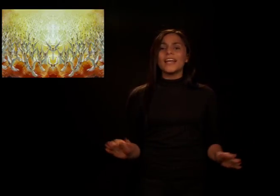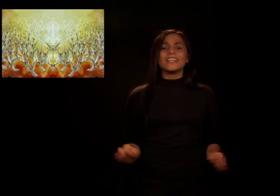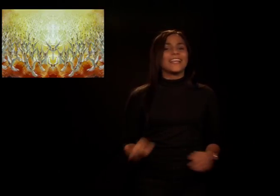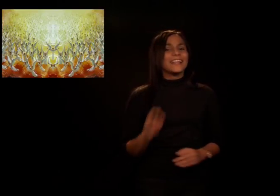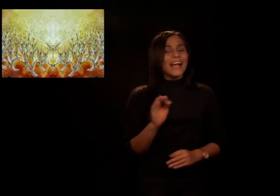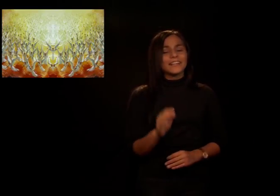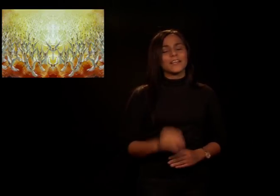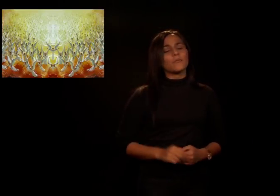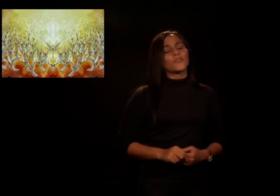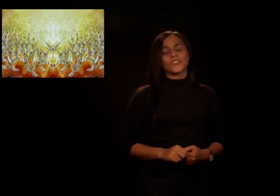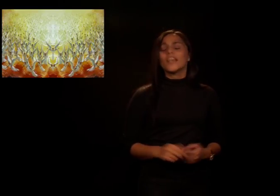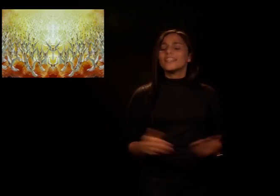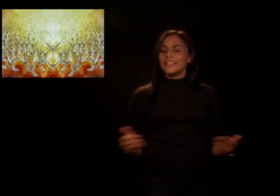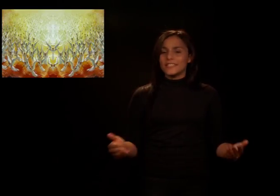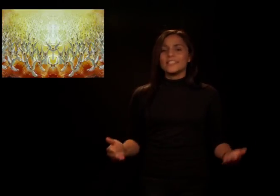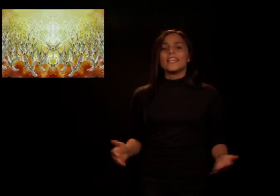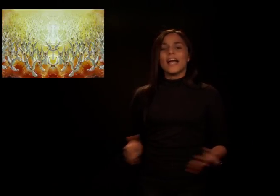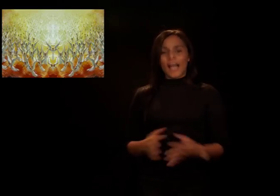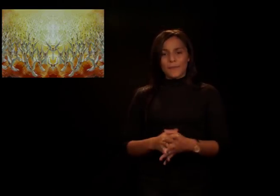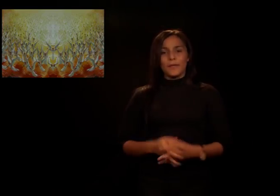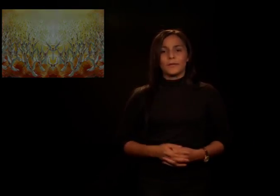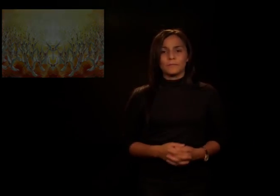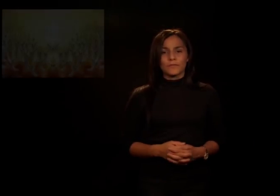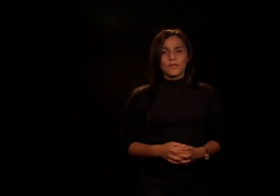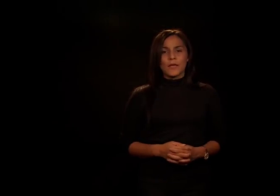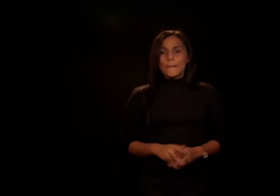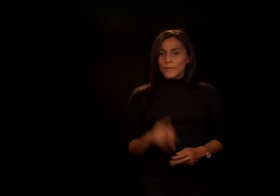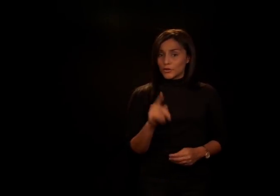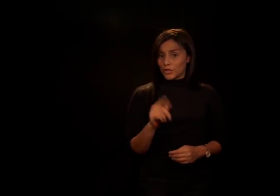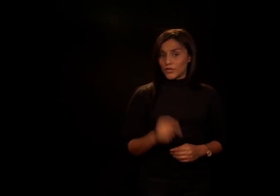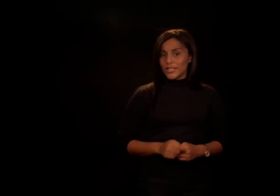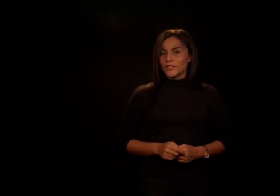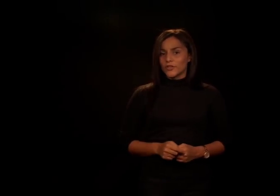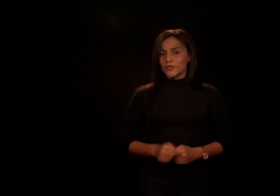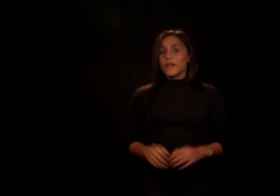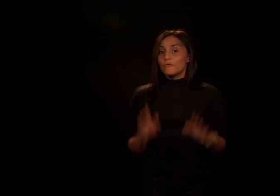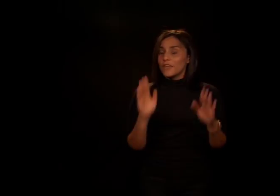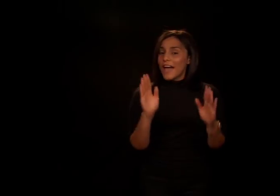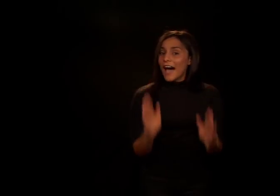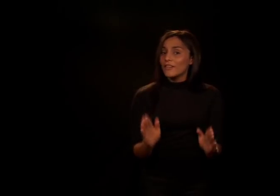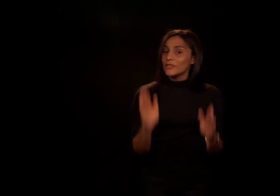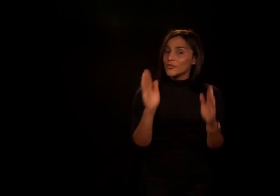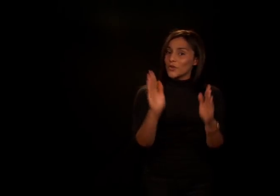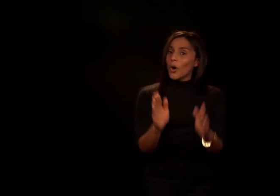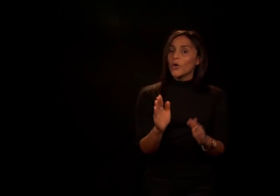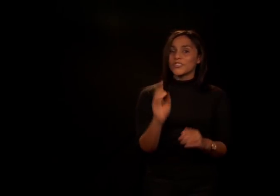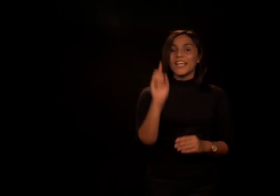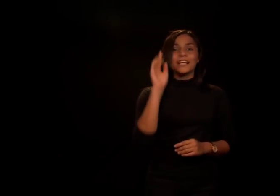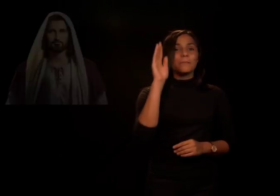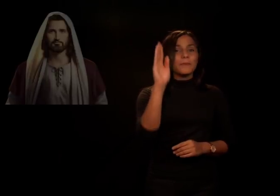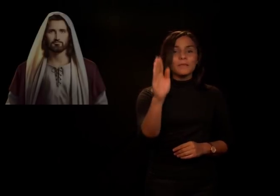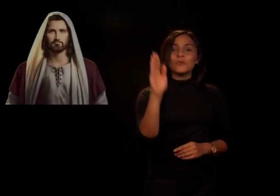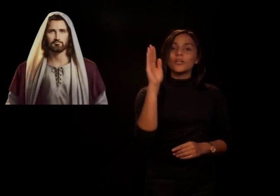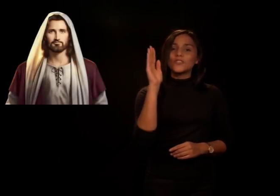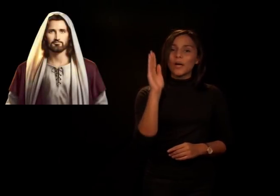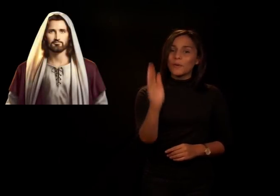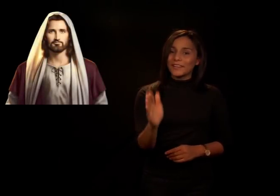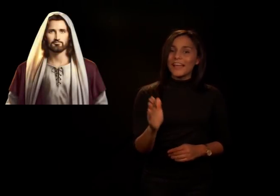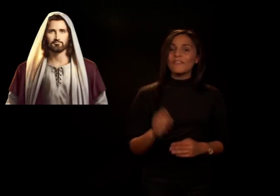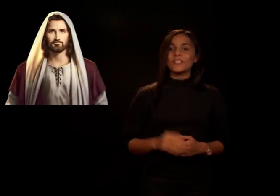y en alta voz decían amén. Pero si los santos fijaban los ojos en el premio que los aguardaba y